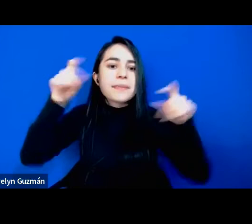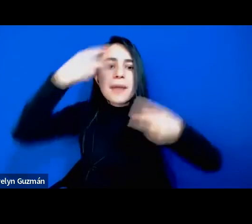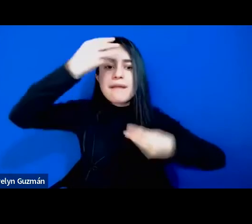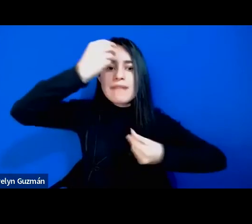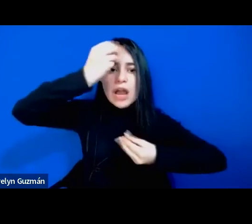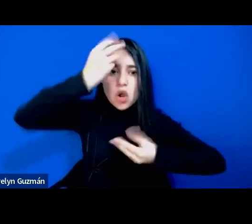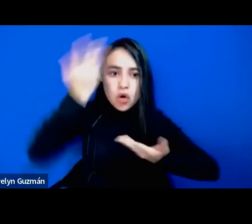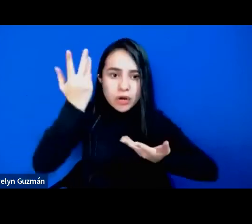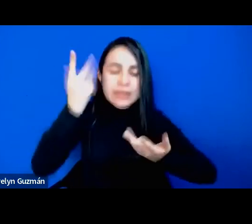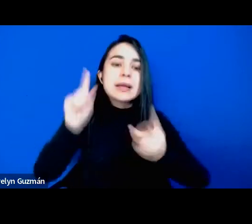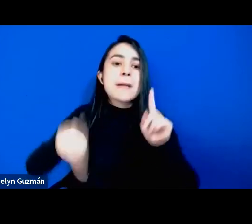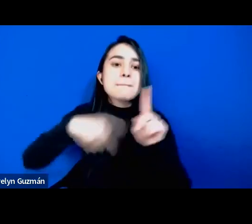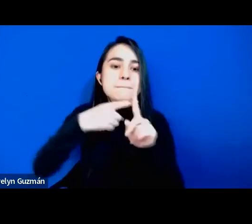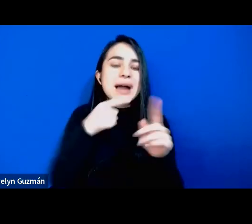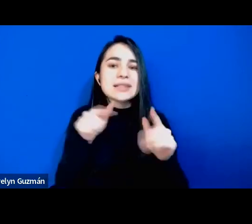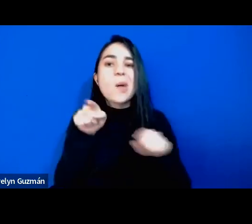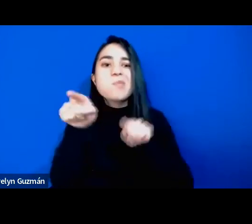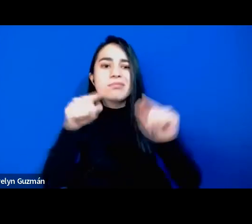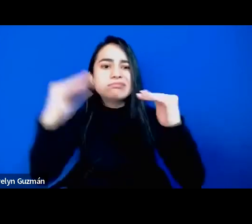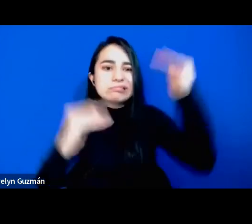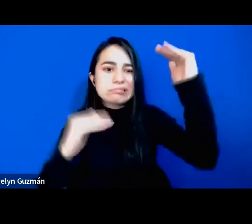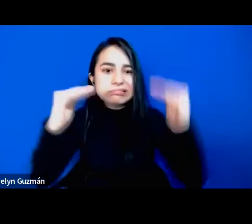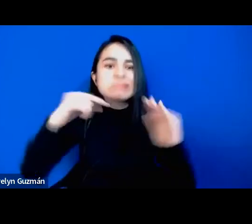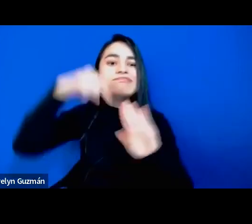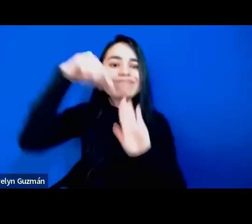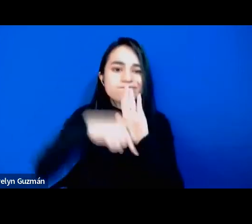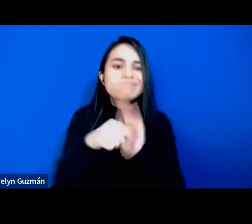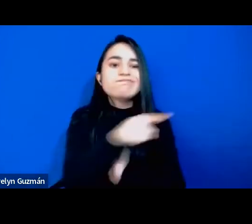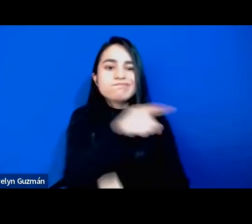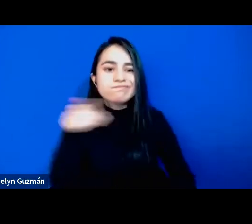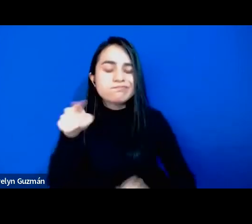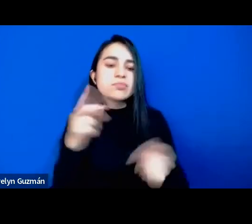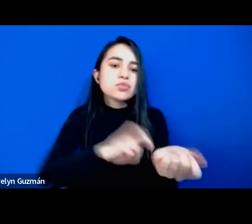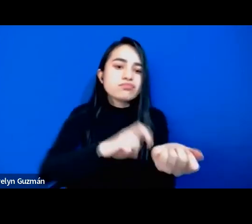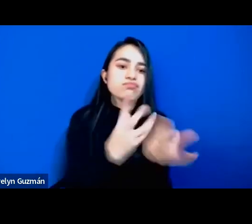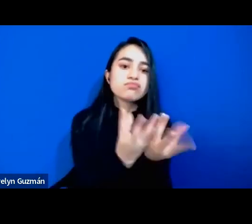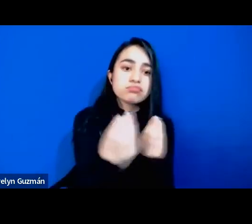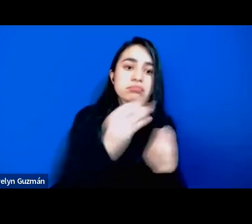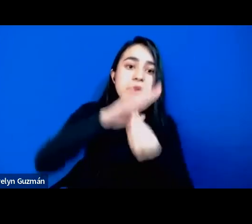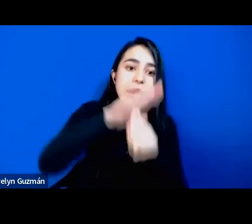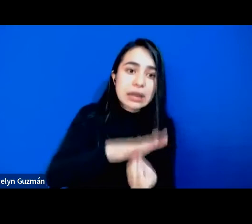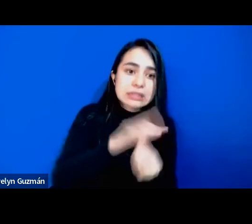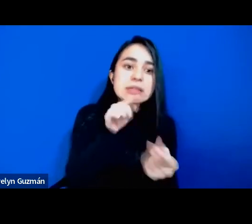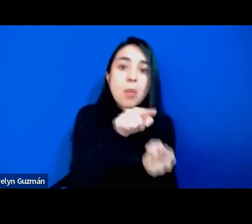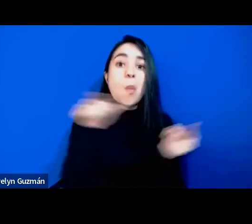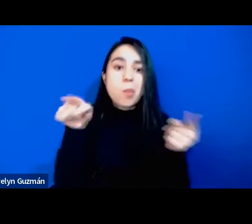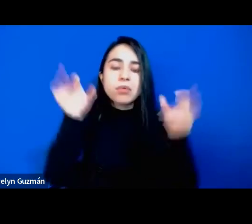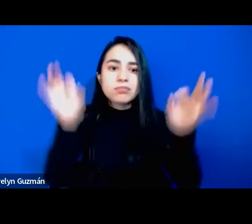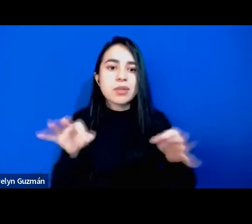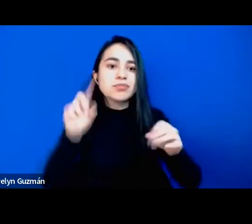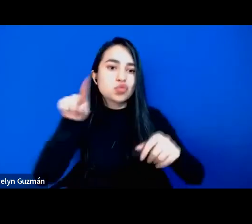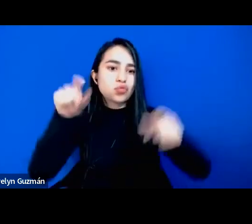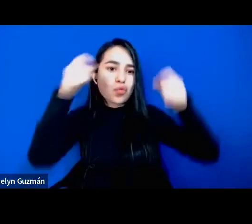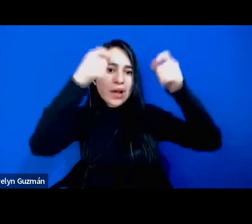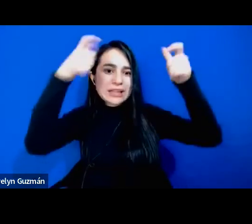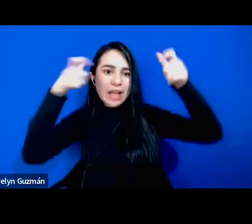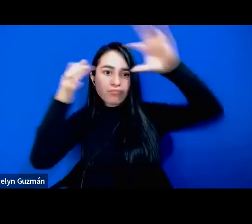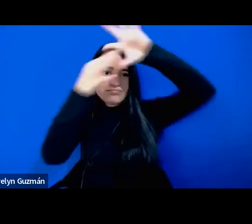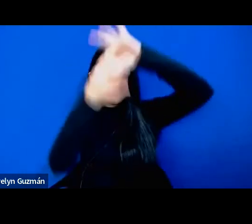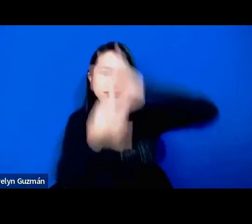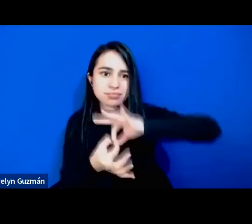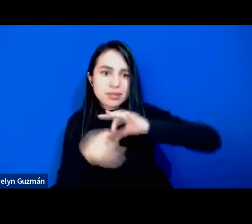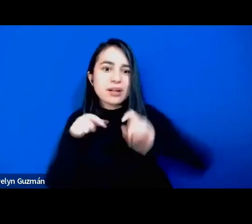complejidad de las desigualdades estructurales de racismo también estructural. Esta